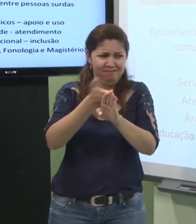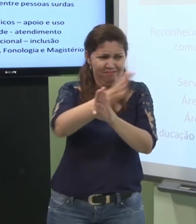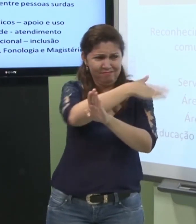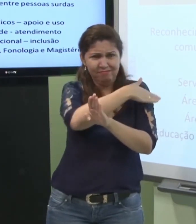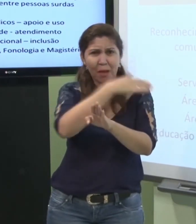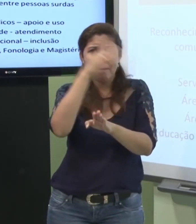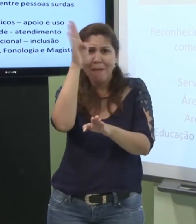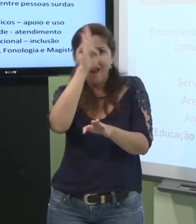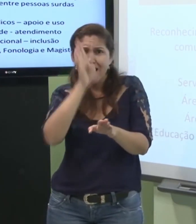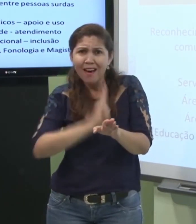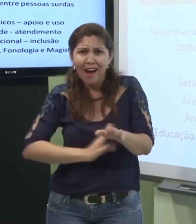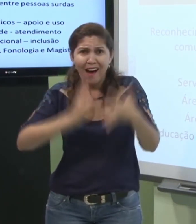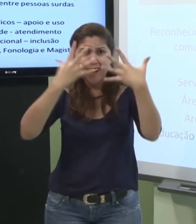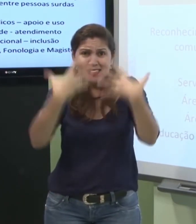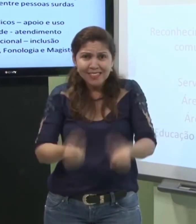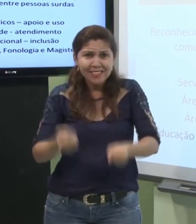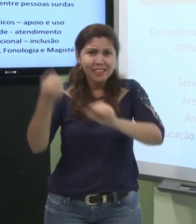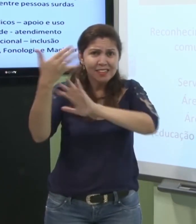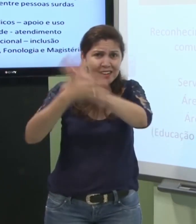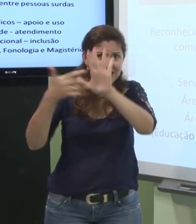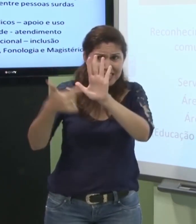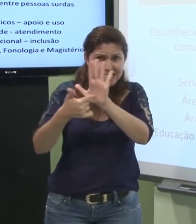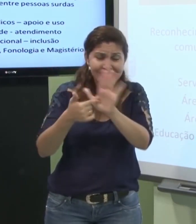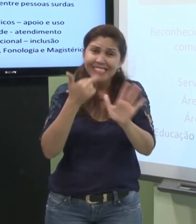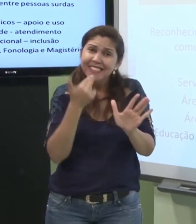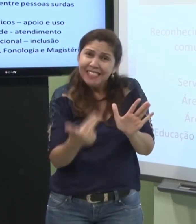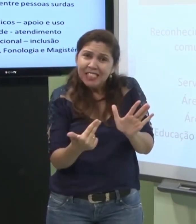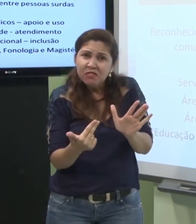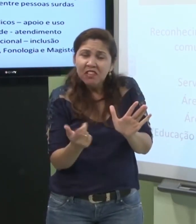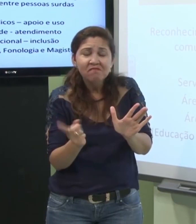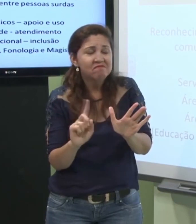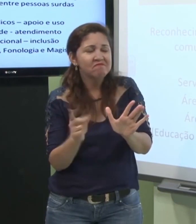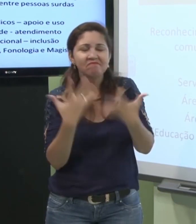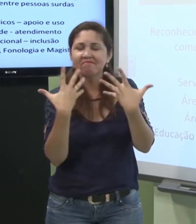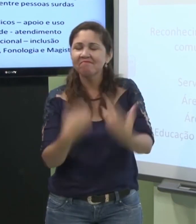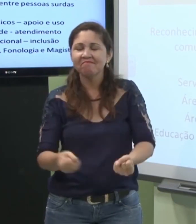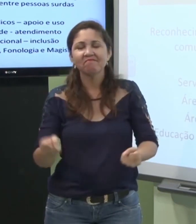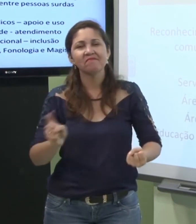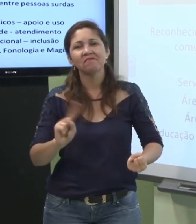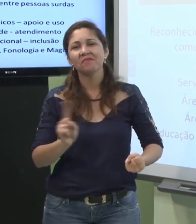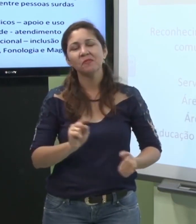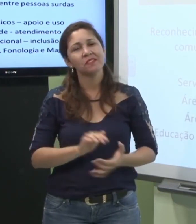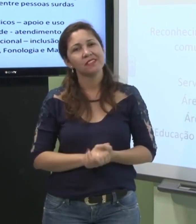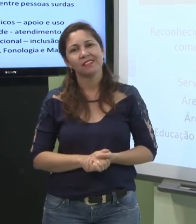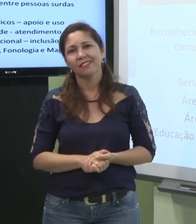então antes o Brasil aceitava a língua de sinais não aceitava